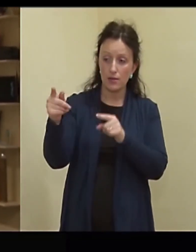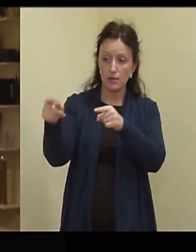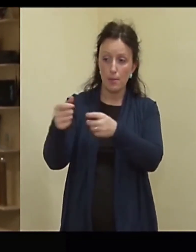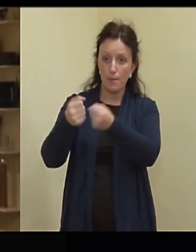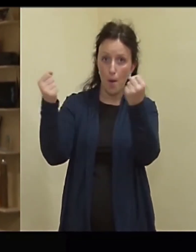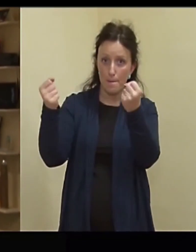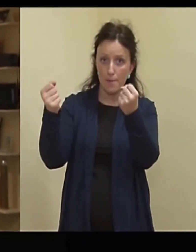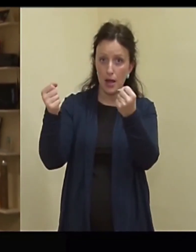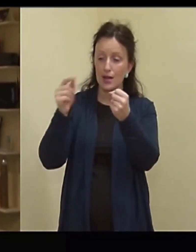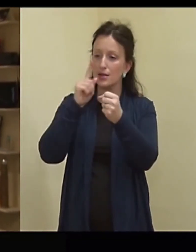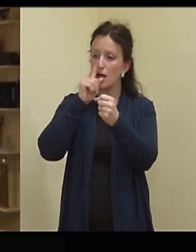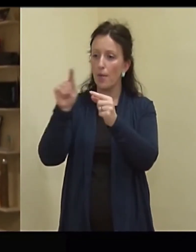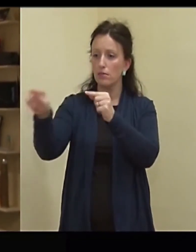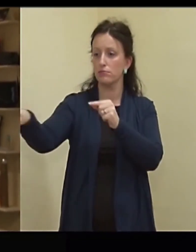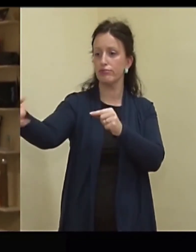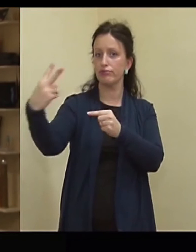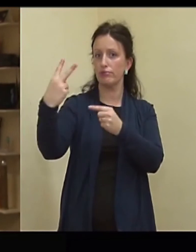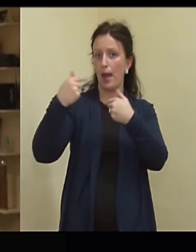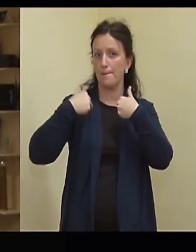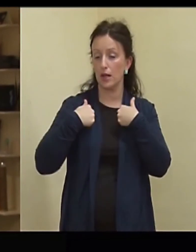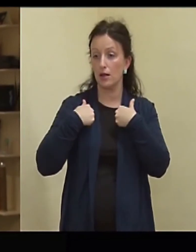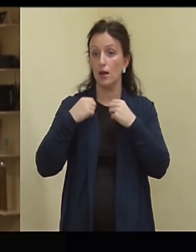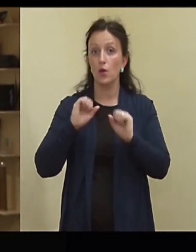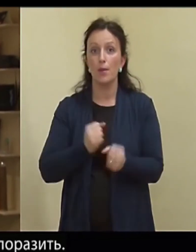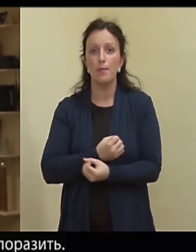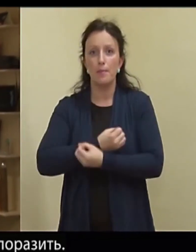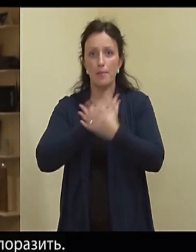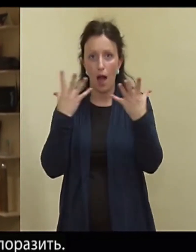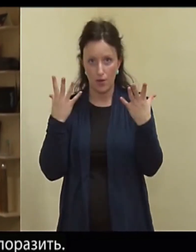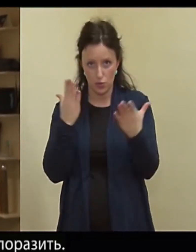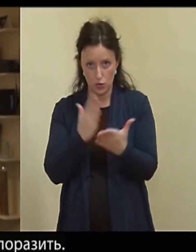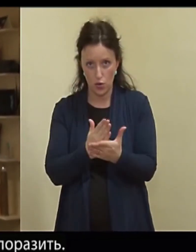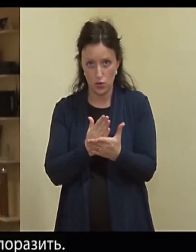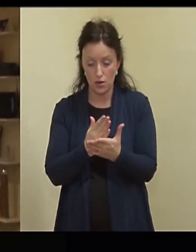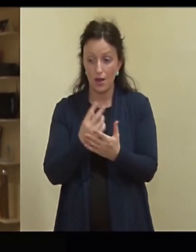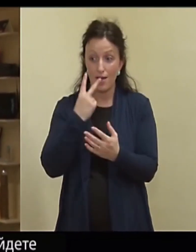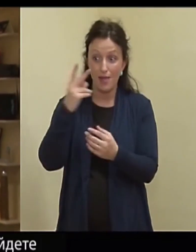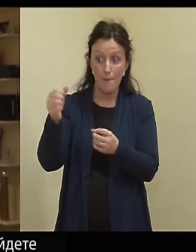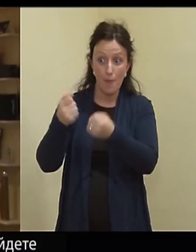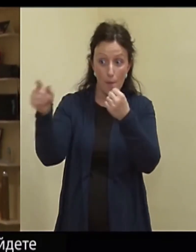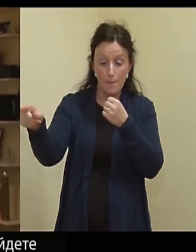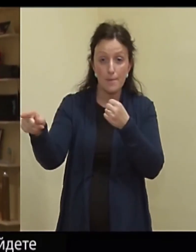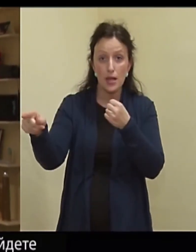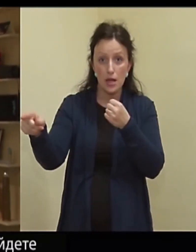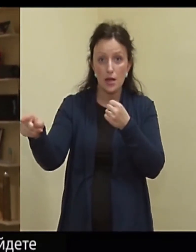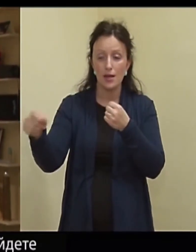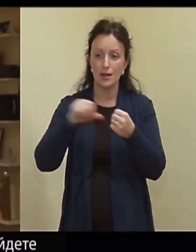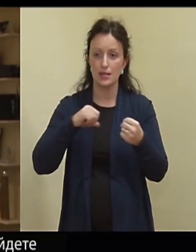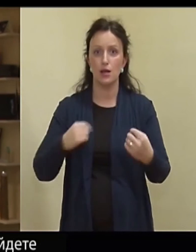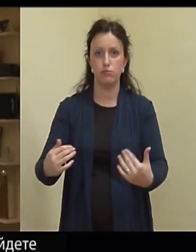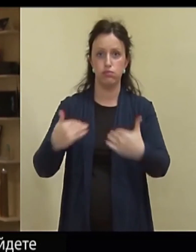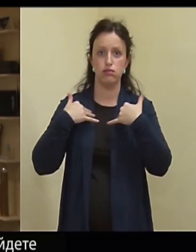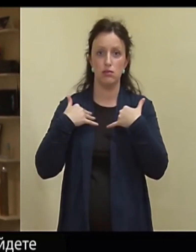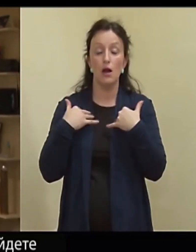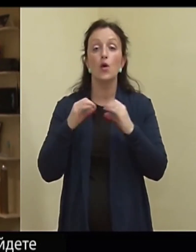lõhkekeha näeb teid. Ehk, kui toimub plahvatus ja te näete seda lõhkekeha, järelikult te saate pihta. Nüüd, kui te enam ei näe seda, ehk